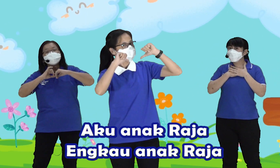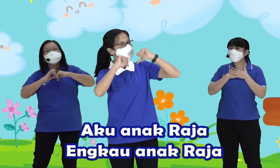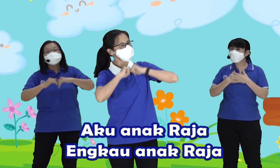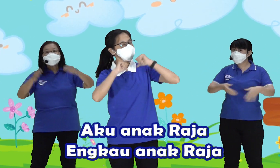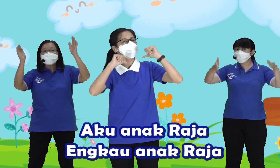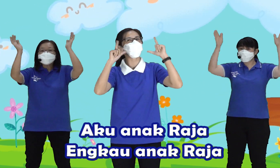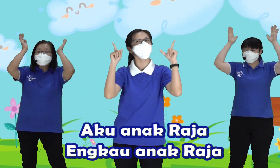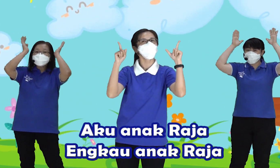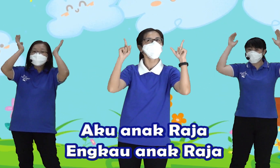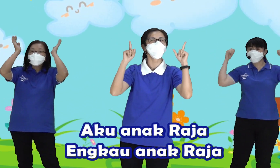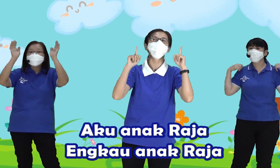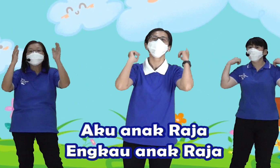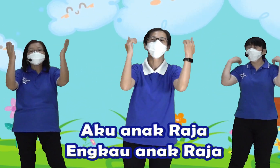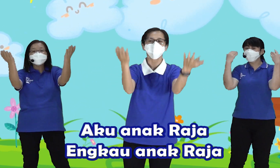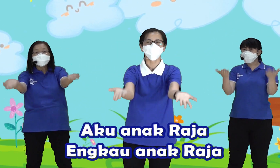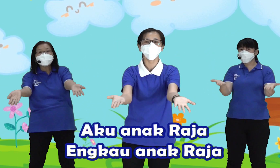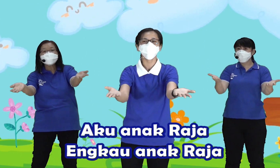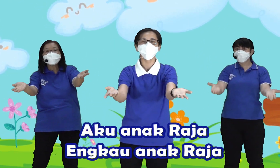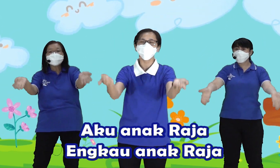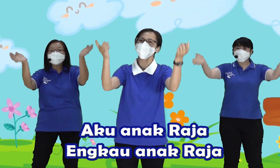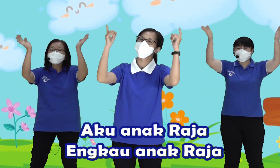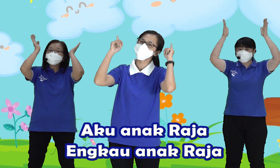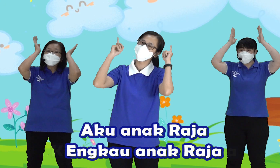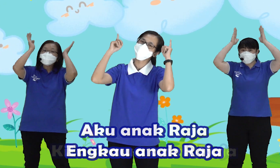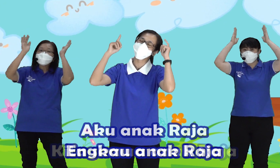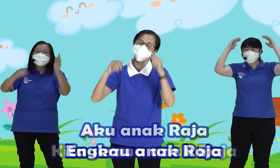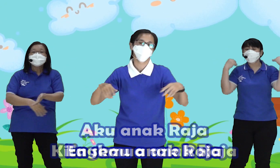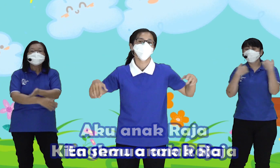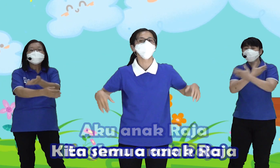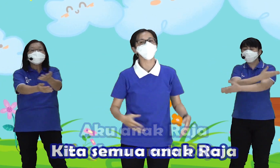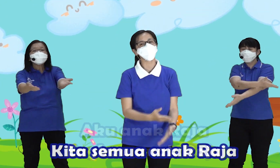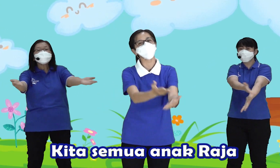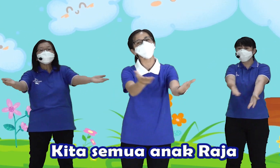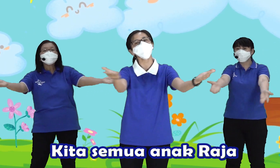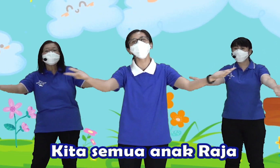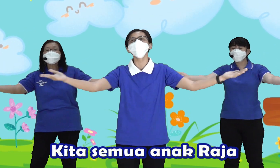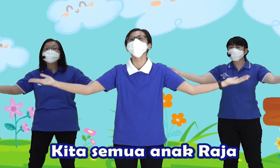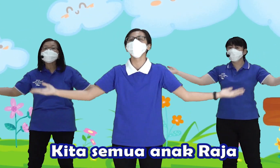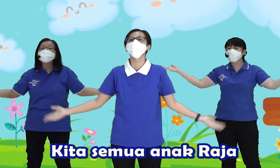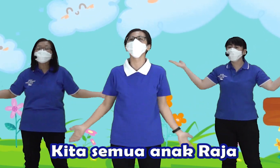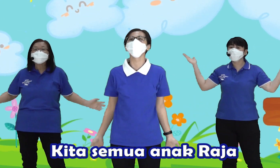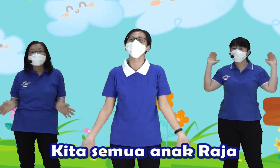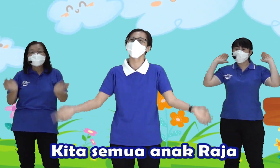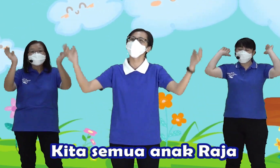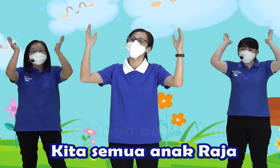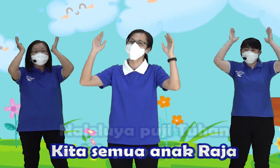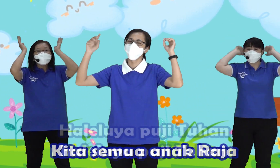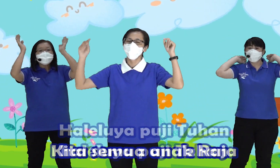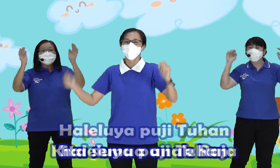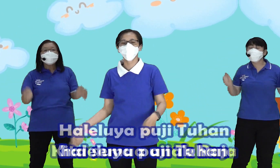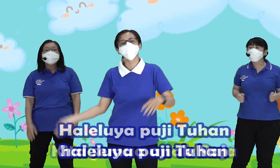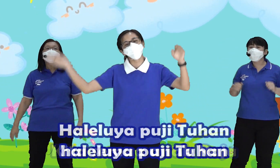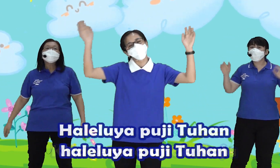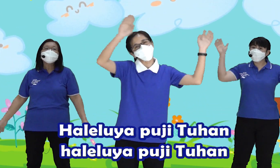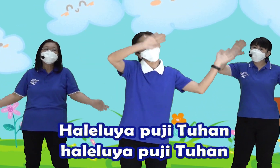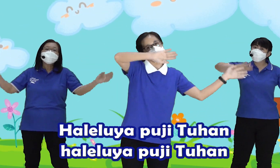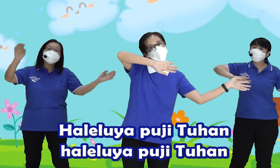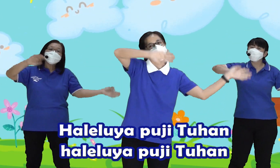anak raja, engkau anak raja, kita semua anak raja